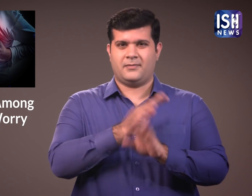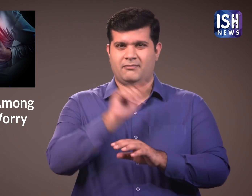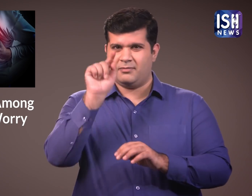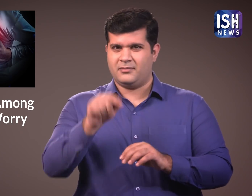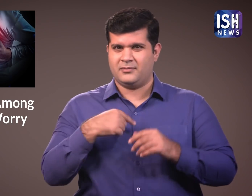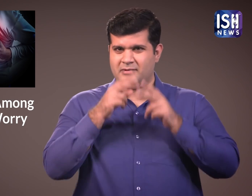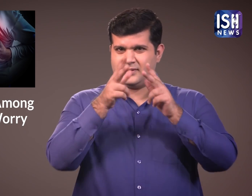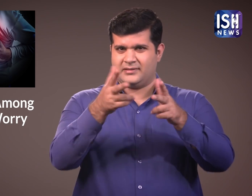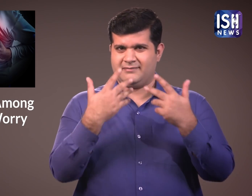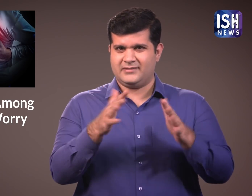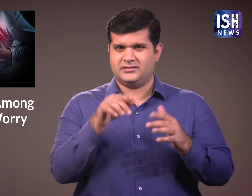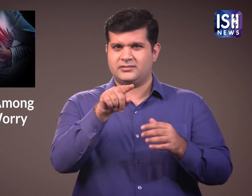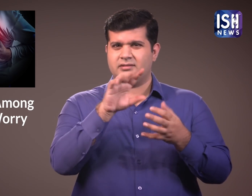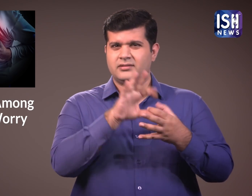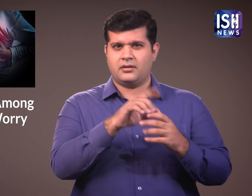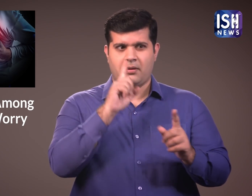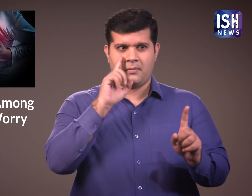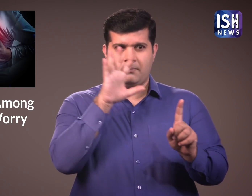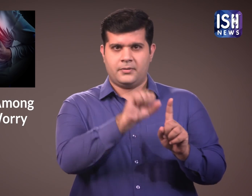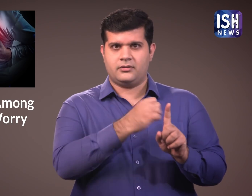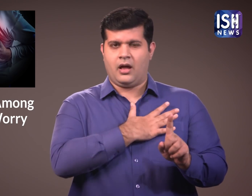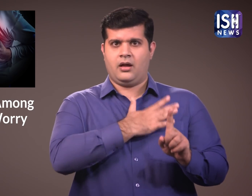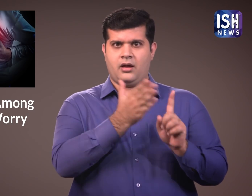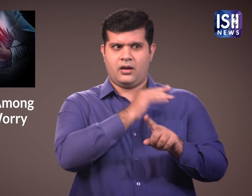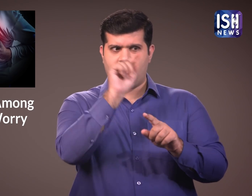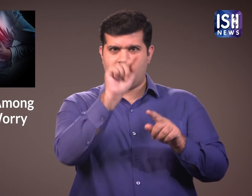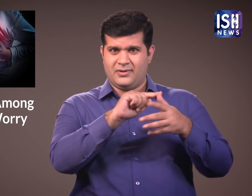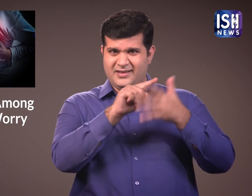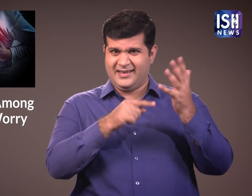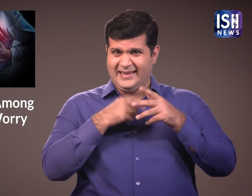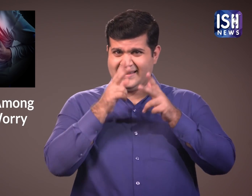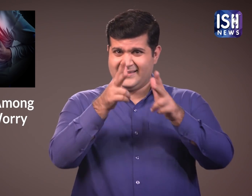इन लक्षनों की गंबीरता एक व्यक्ति से दूसरे व्यक्ति में भिन्न हो सकती है,